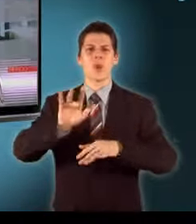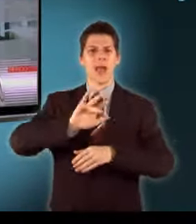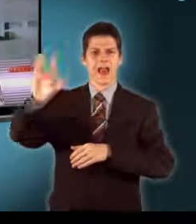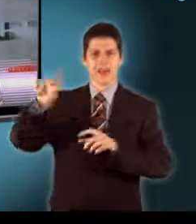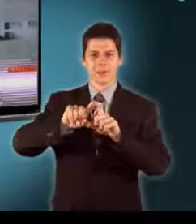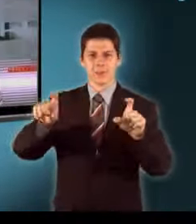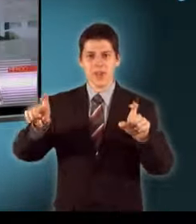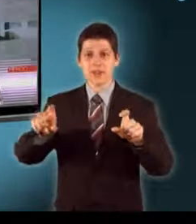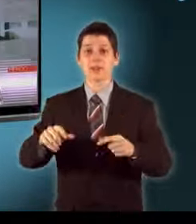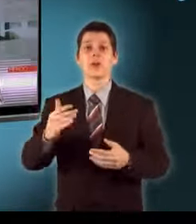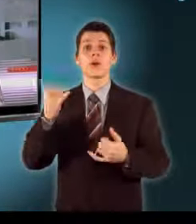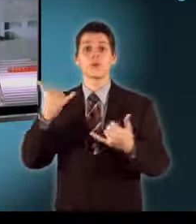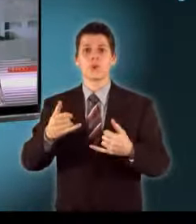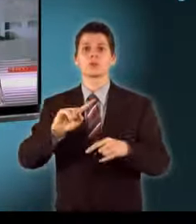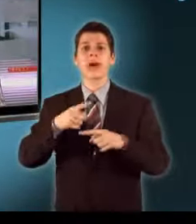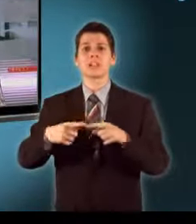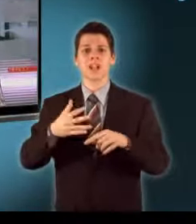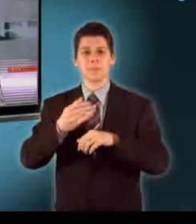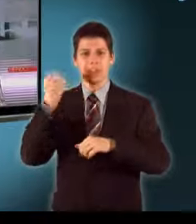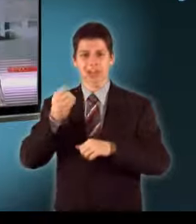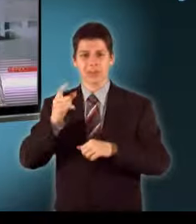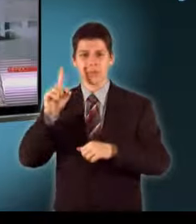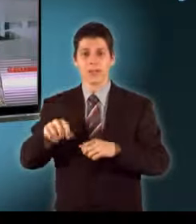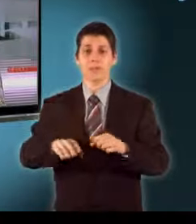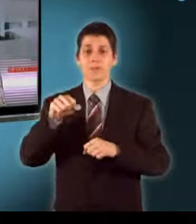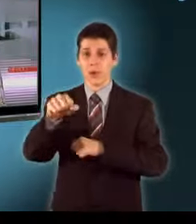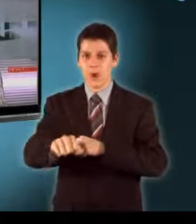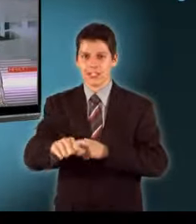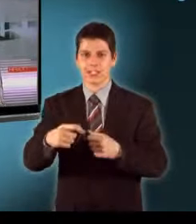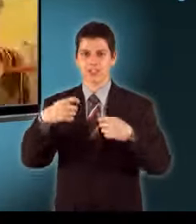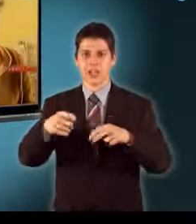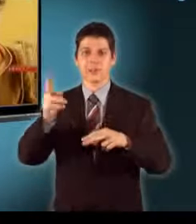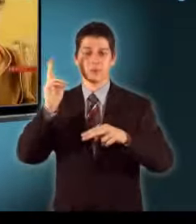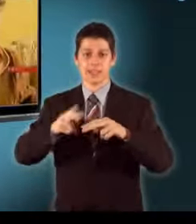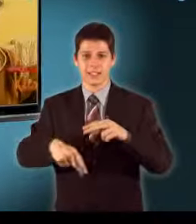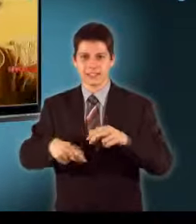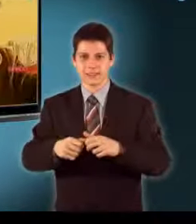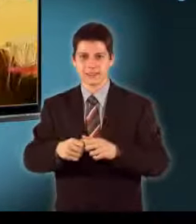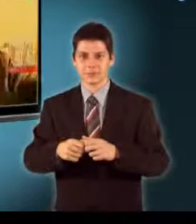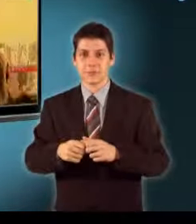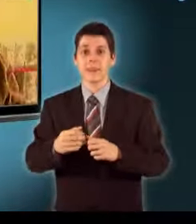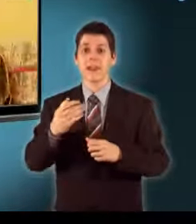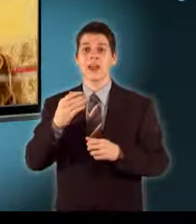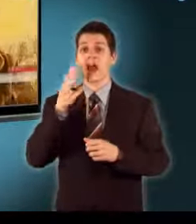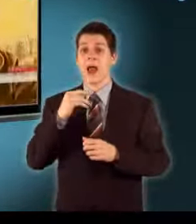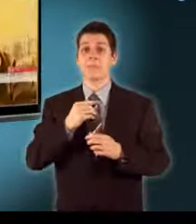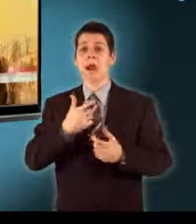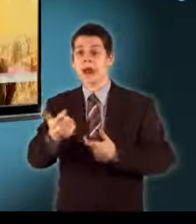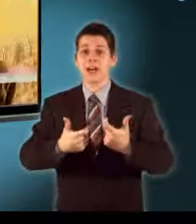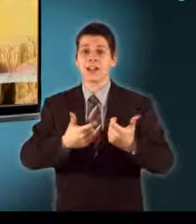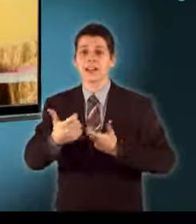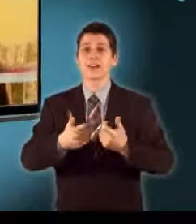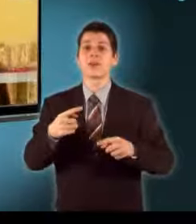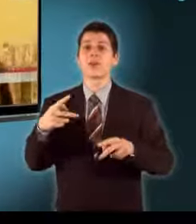ellen A másfél milliárdos beruházásra majdnem húsz évet vártak Az ember ment az úton és úgy érezte, hogy